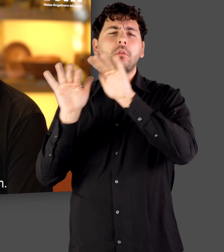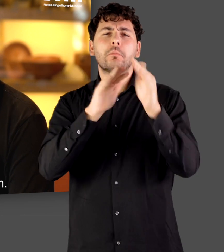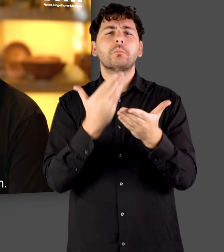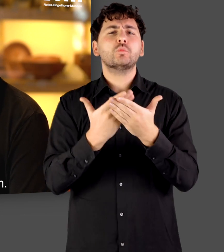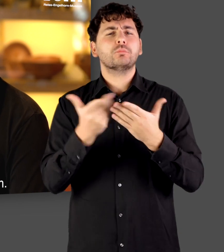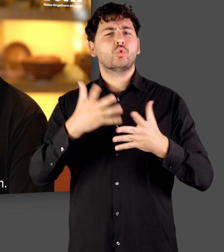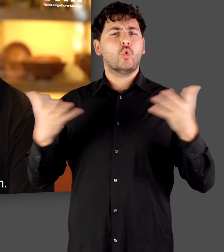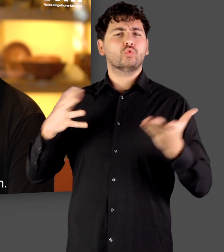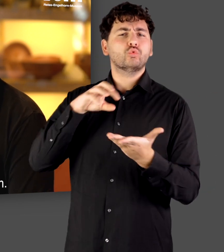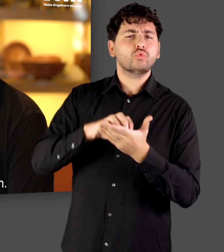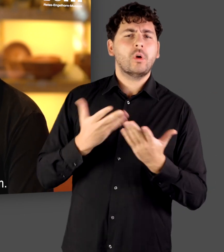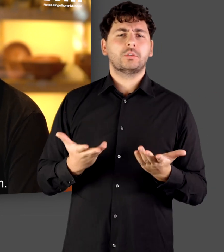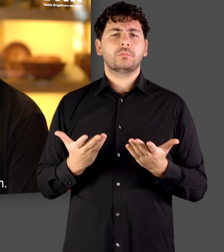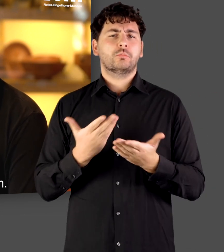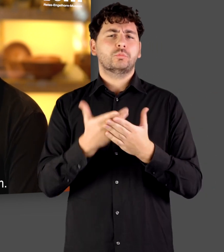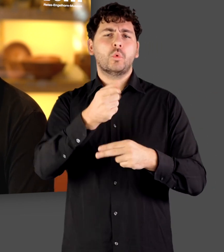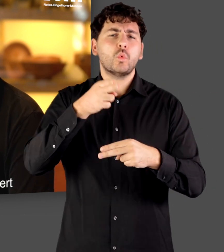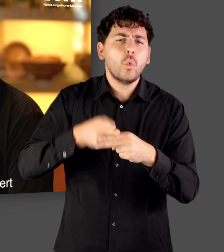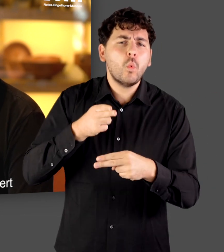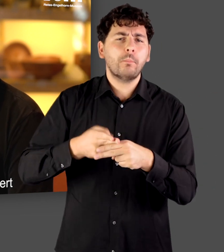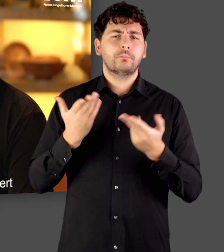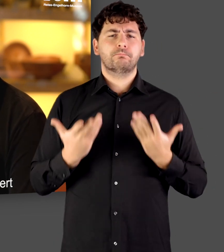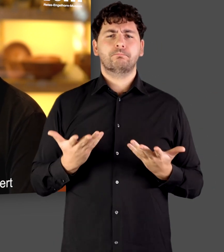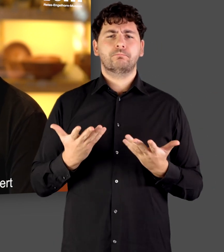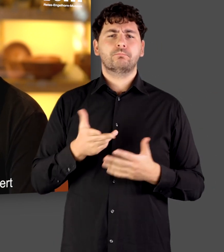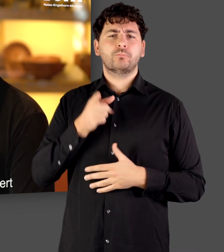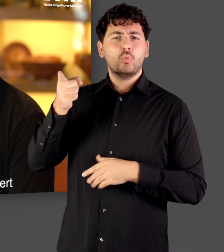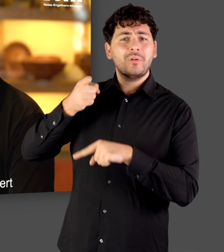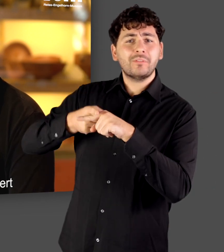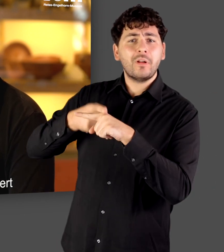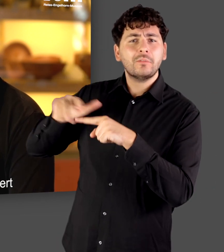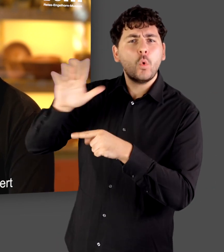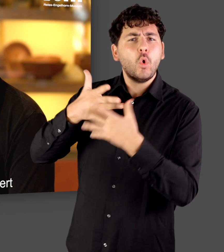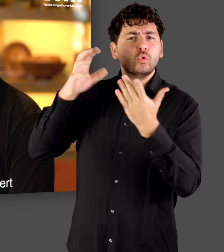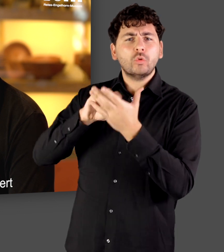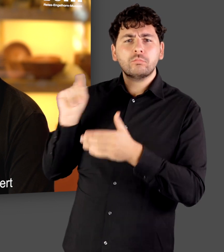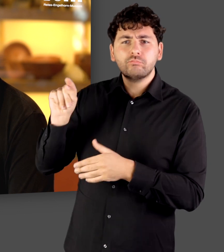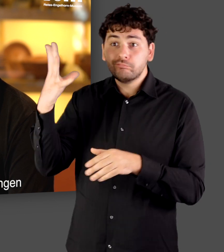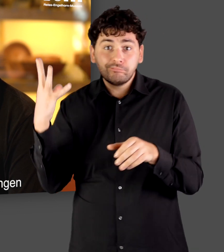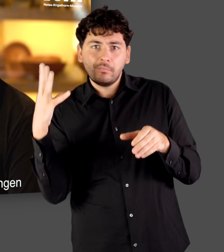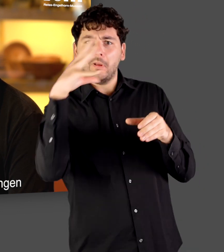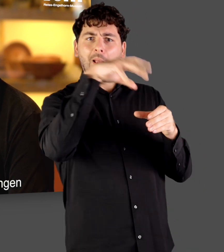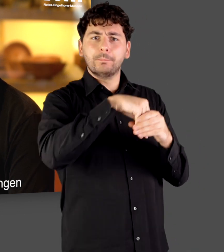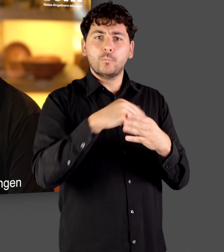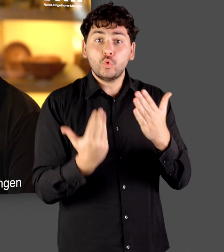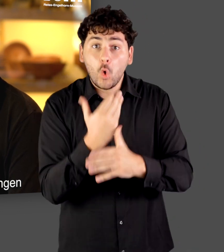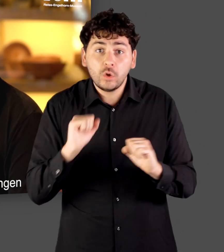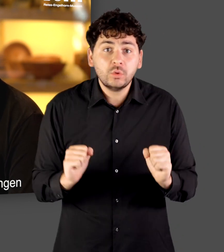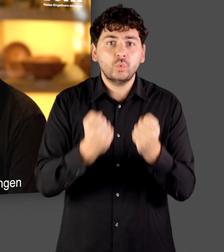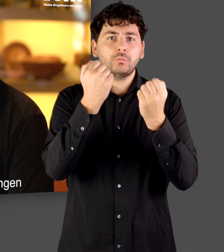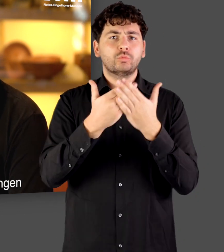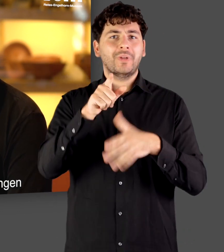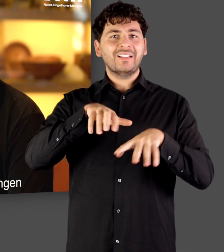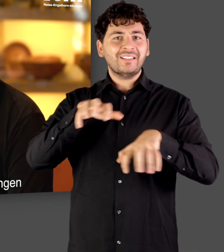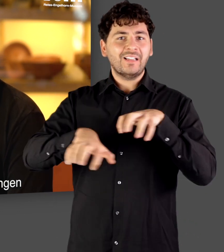in Italien. Rom ist da als erstes zu nennen. In Griechenland wurden die großen Städte natürlich integriert ins Römische Reich. Und